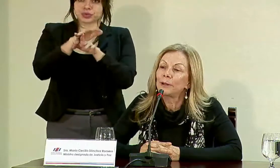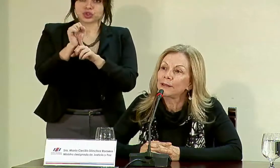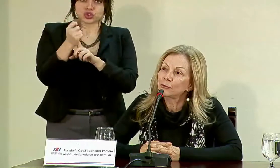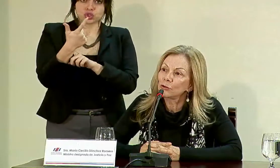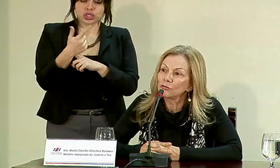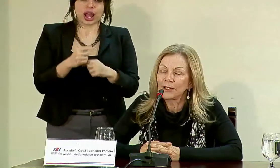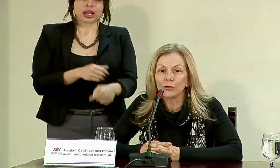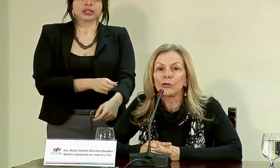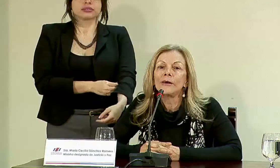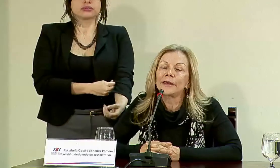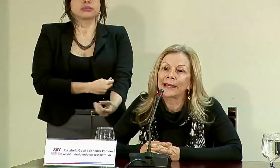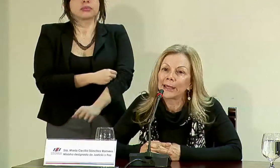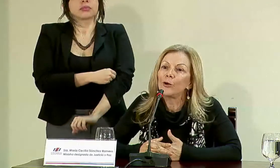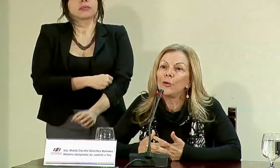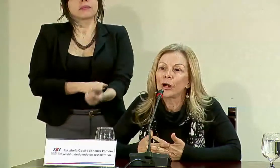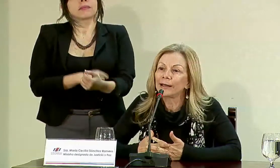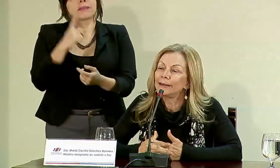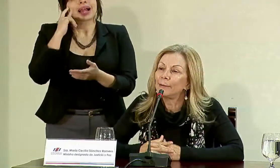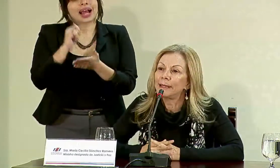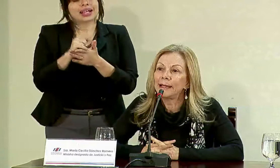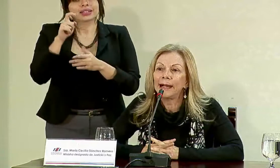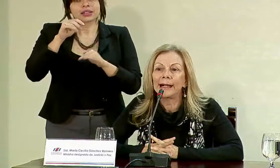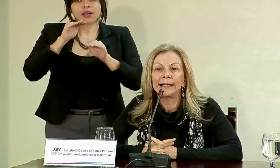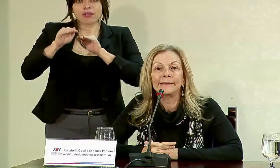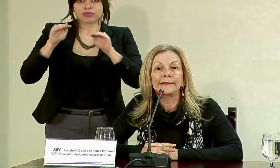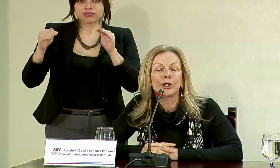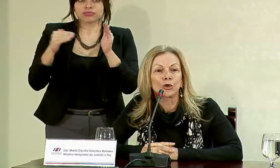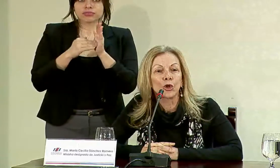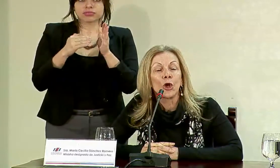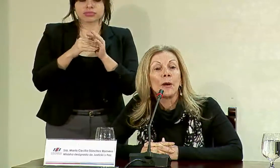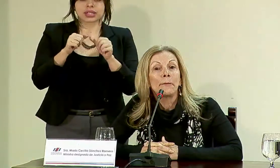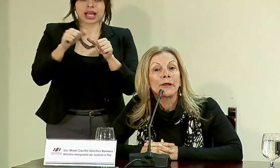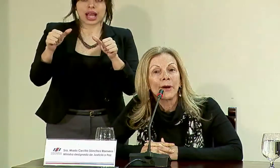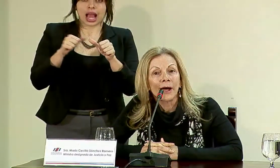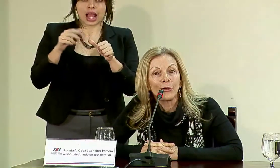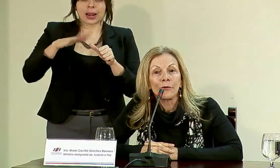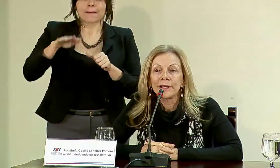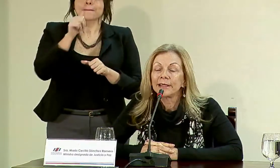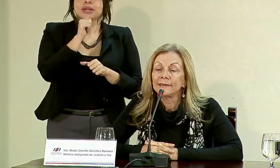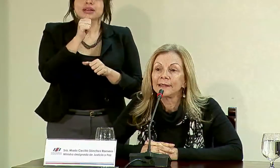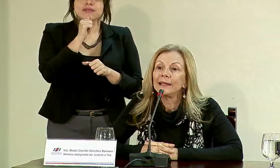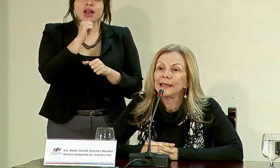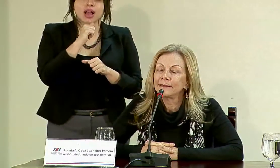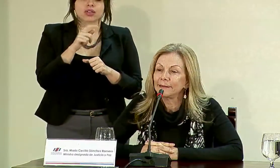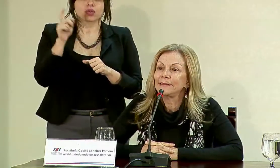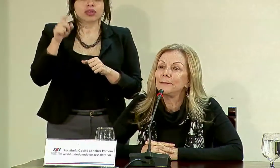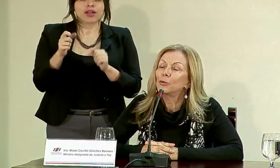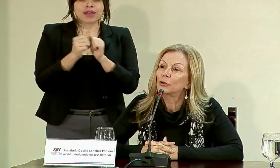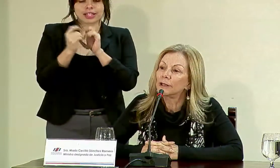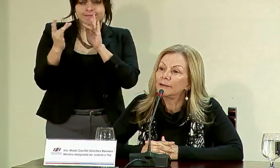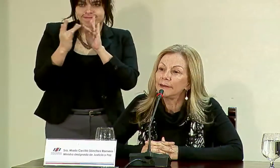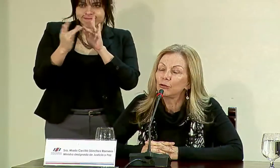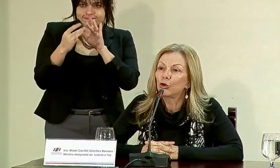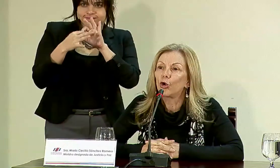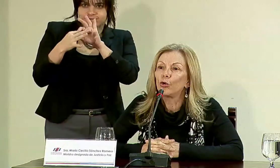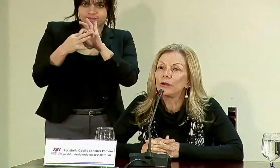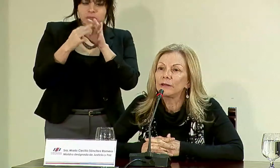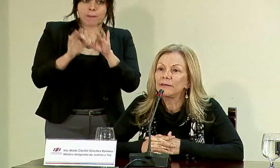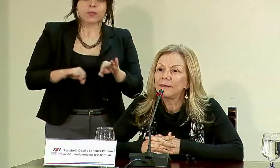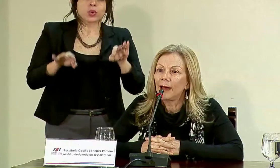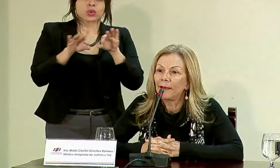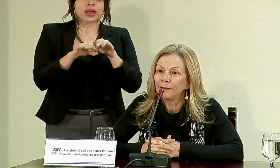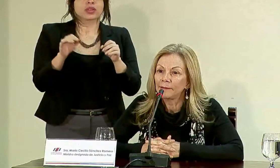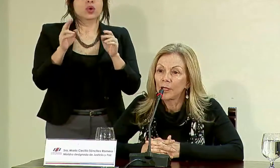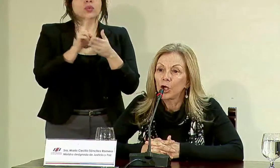y para estos efectos habrá que convocar también al sector privado, habrá que hacer alianzas importantes con